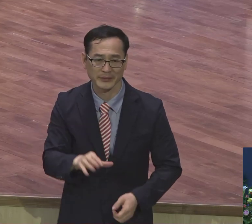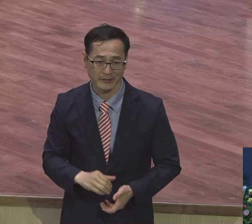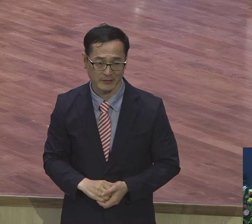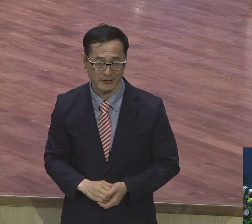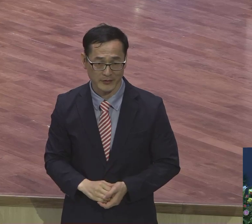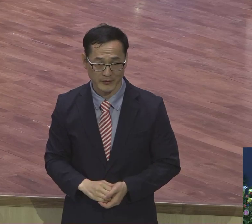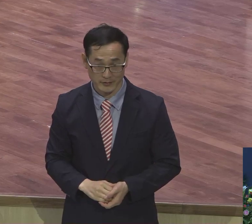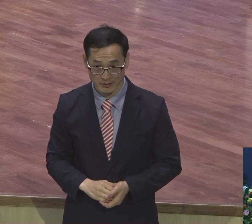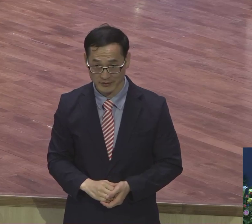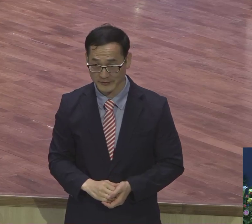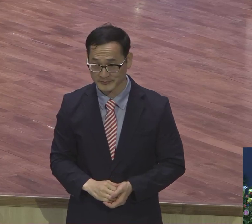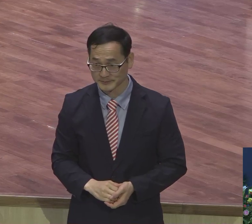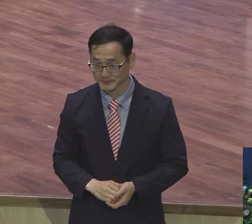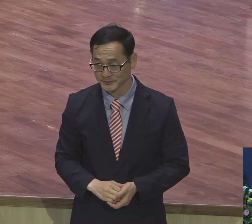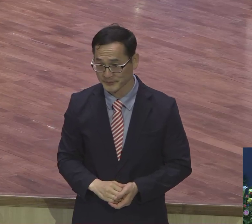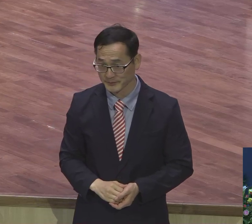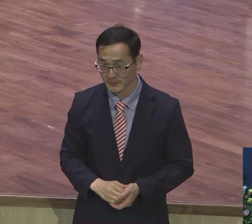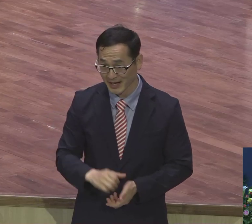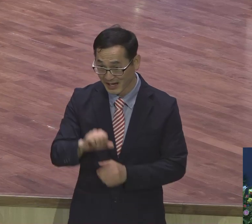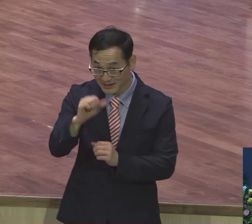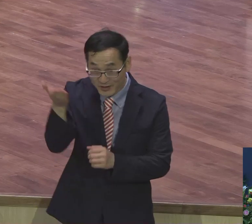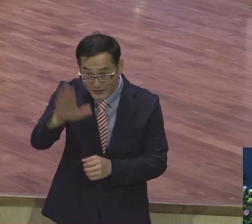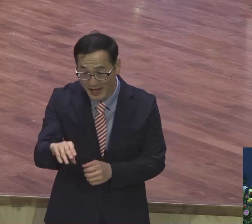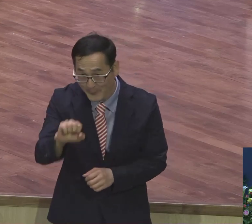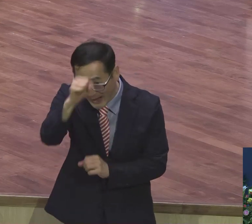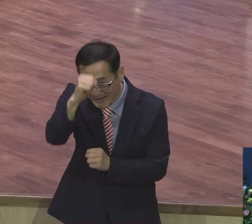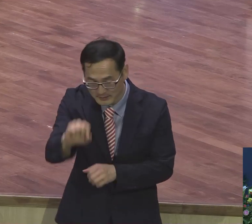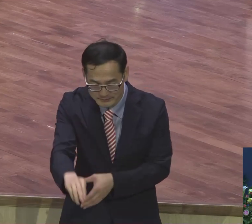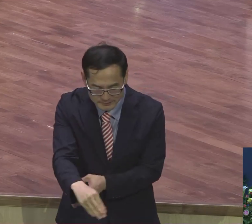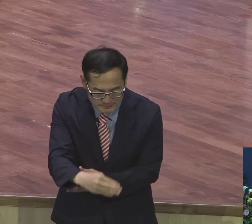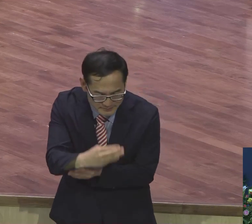그런데 발 냄새가 난다고